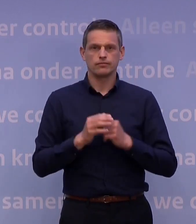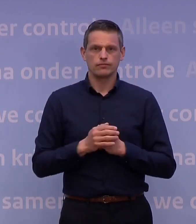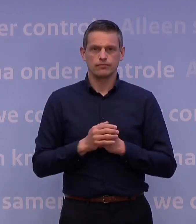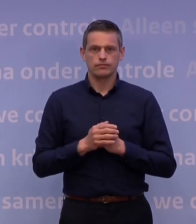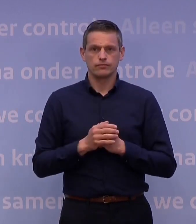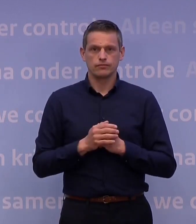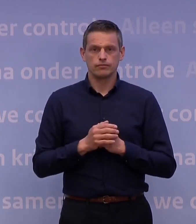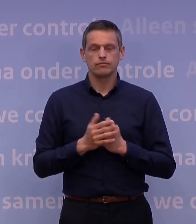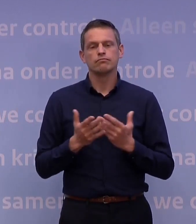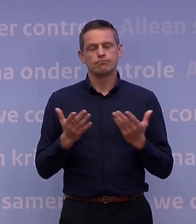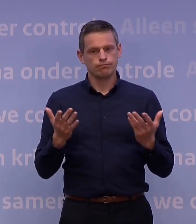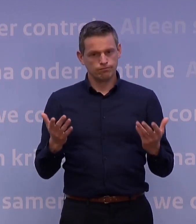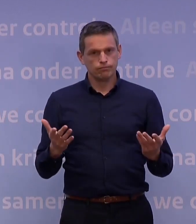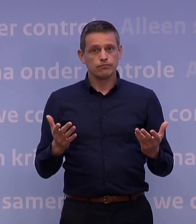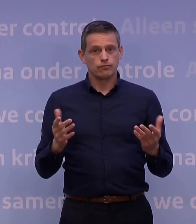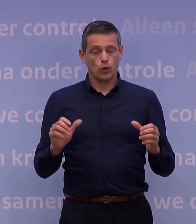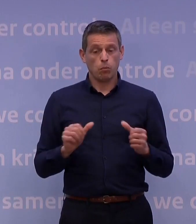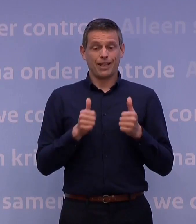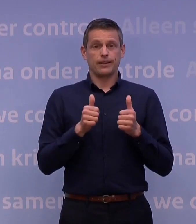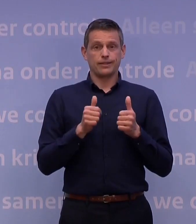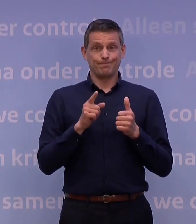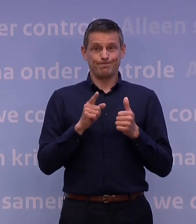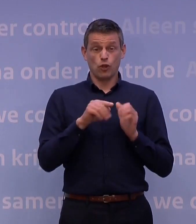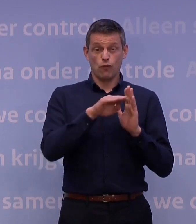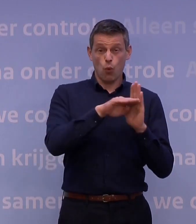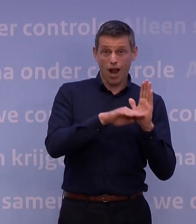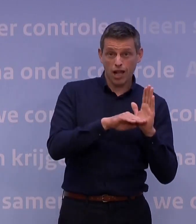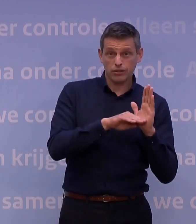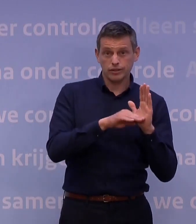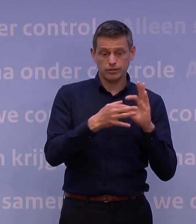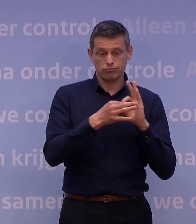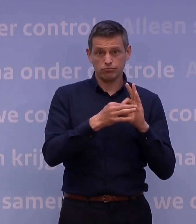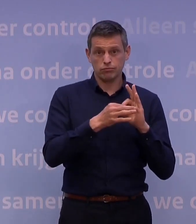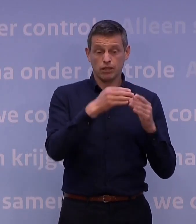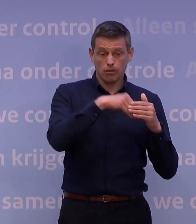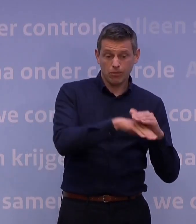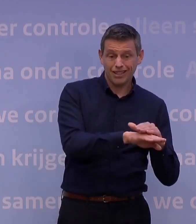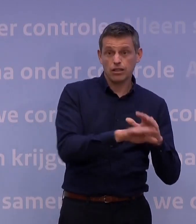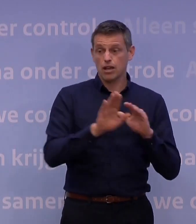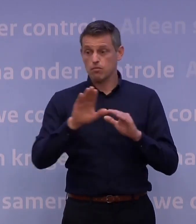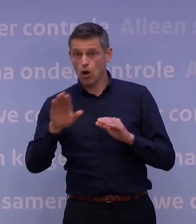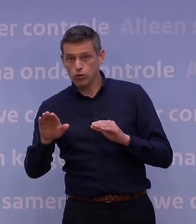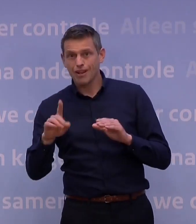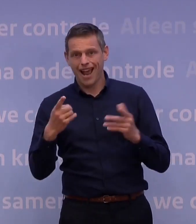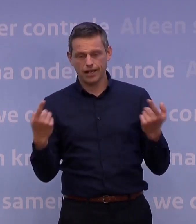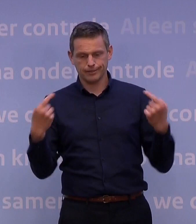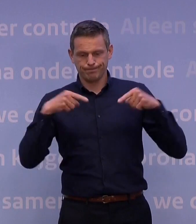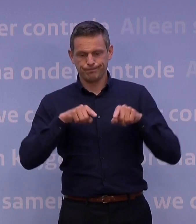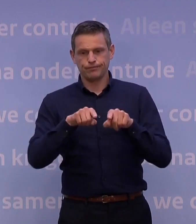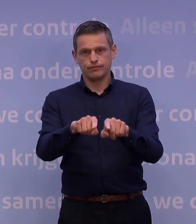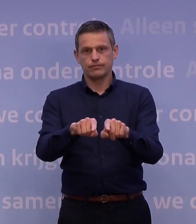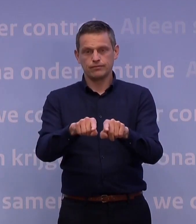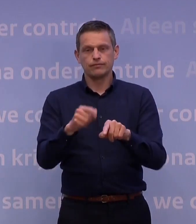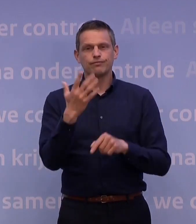Om te beginnen is het belangrijk dat we de voorwaarden voor binnen en buiten zo veel mogelijk gelijk trekken. Per zaterdag 5 juni